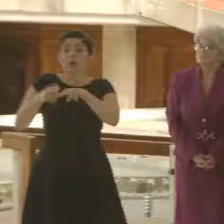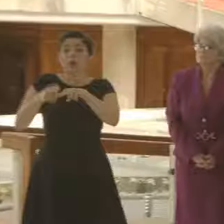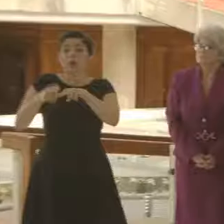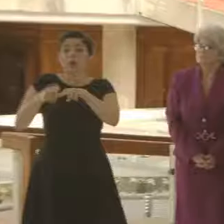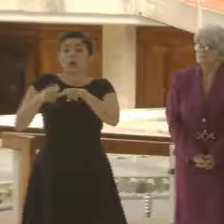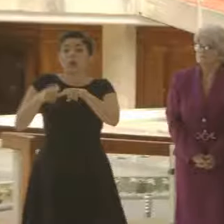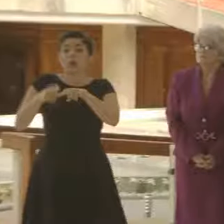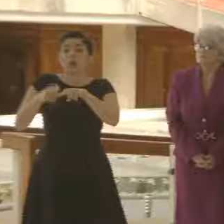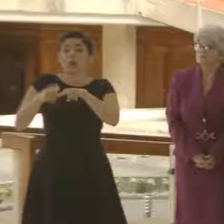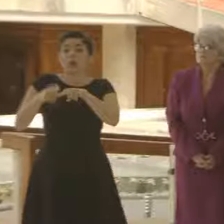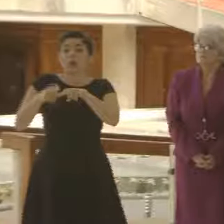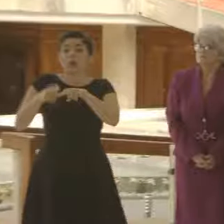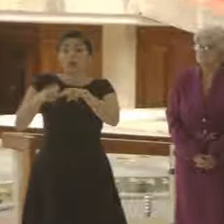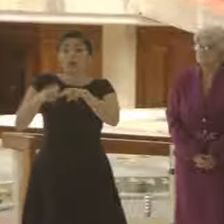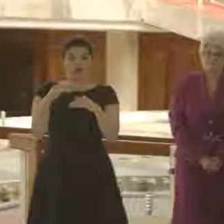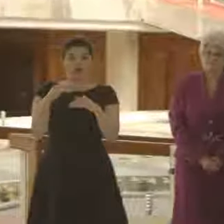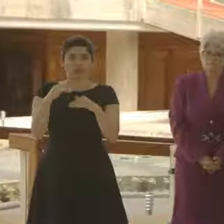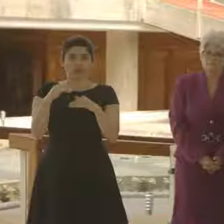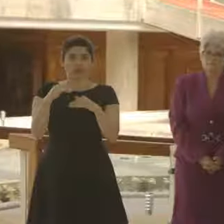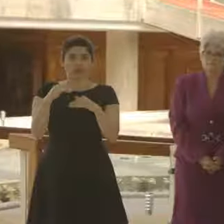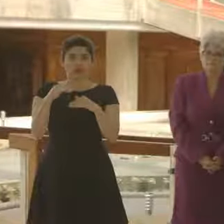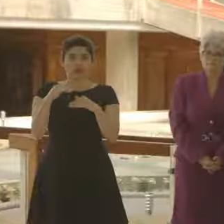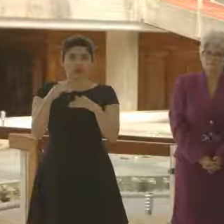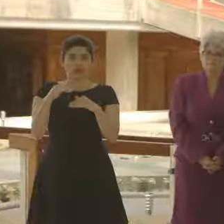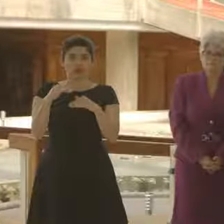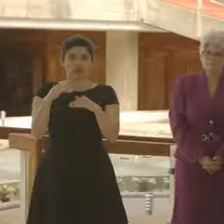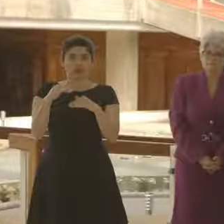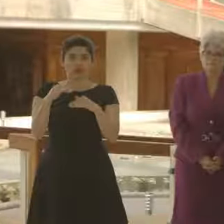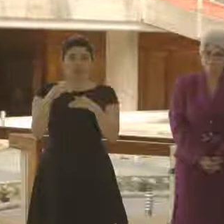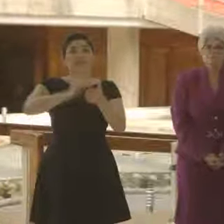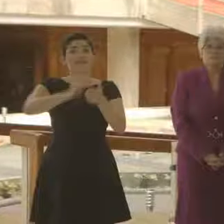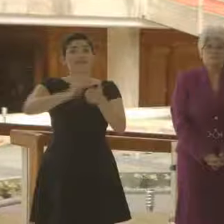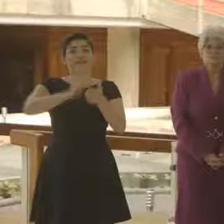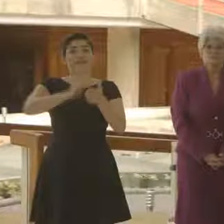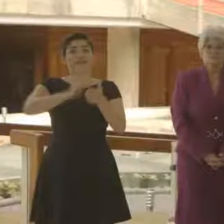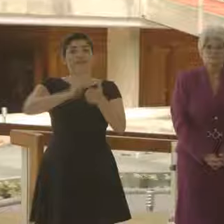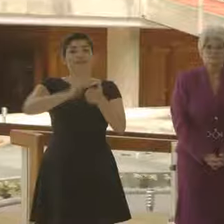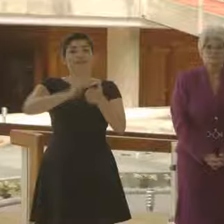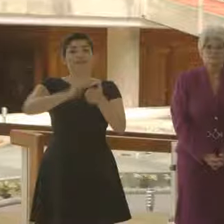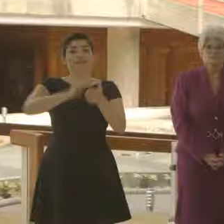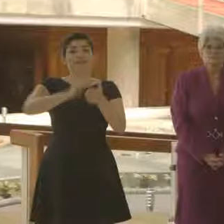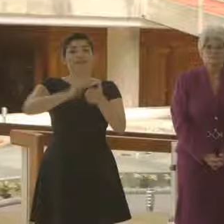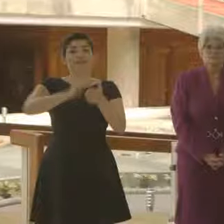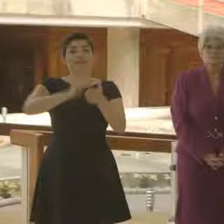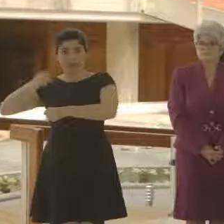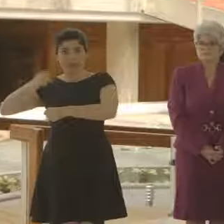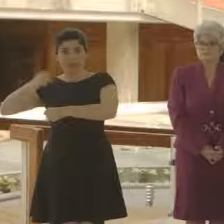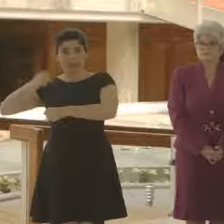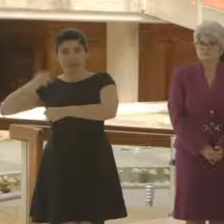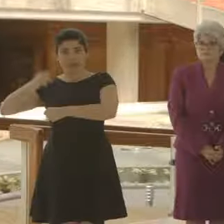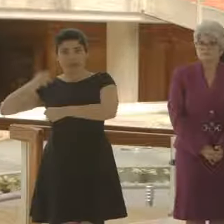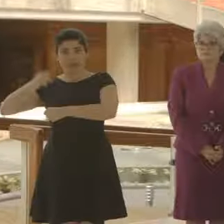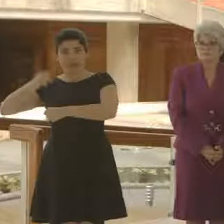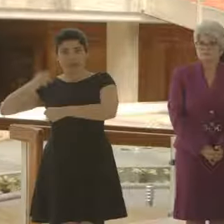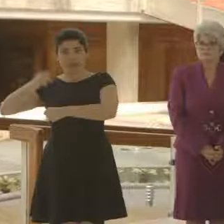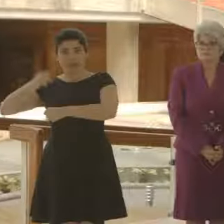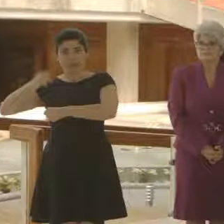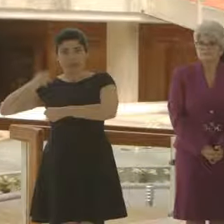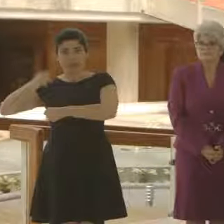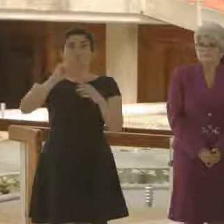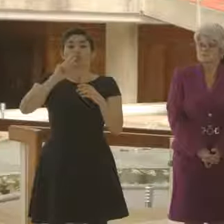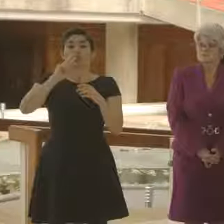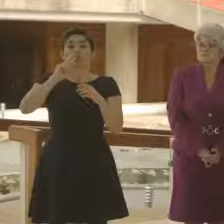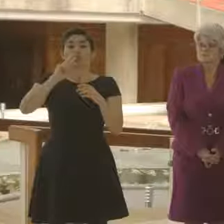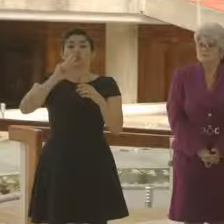salariales. Fomenta la utilización de la firma digital en teletrabajo. Asimismo, fija recorte de subpartidas